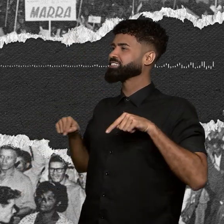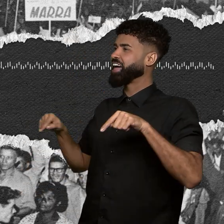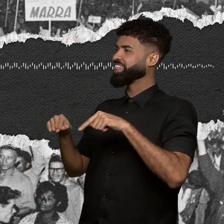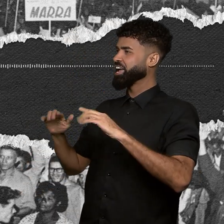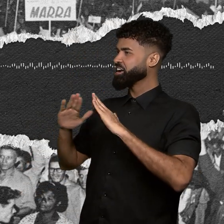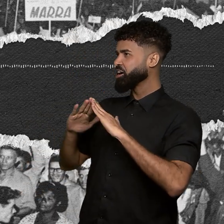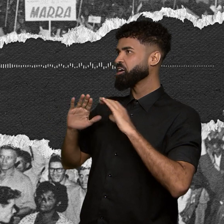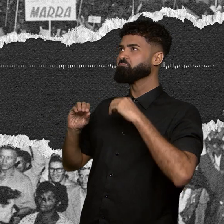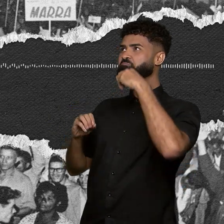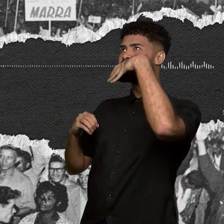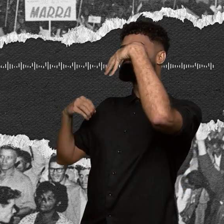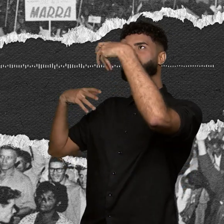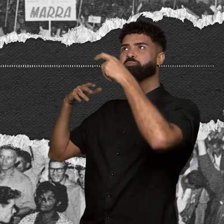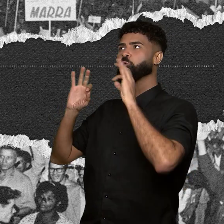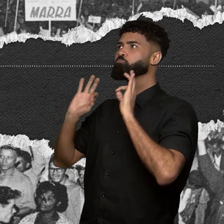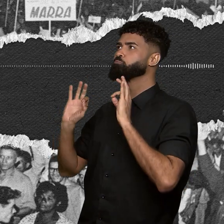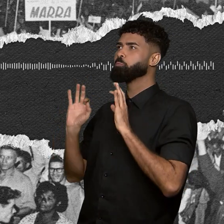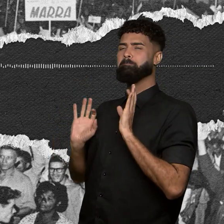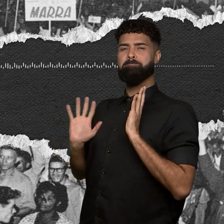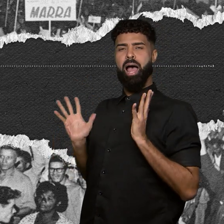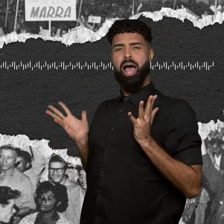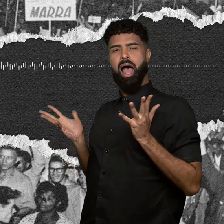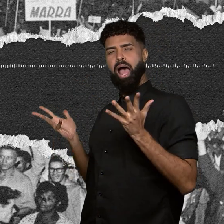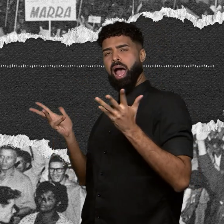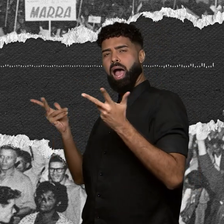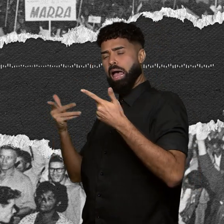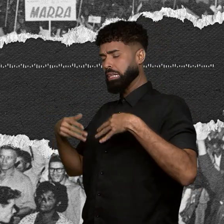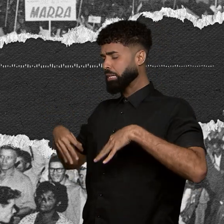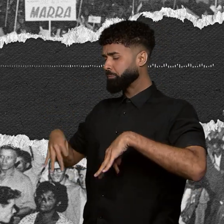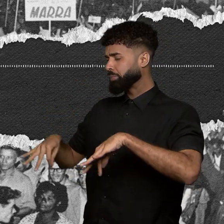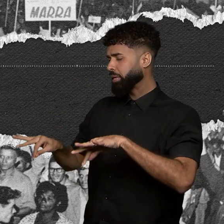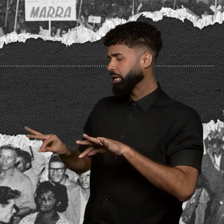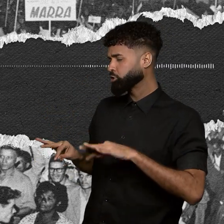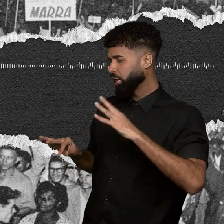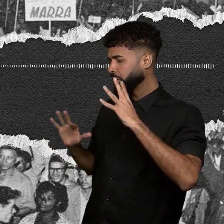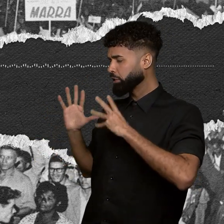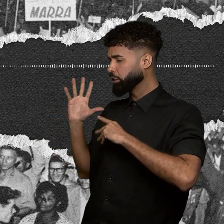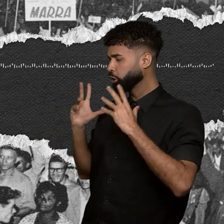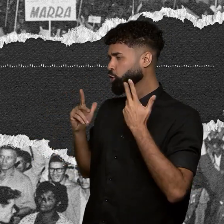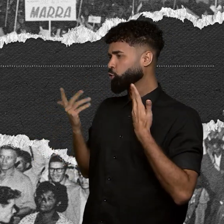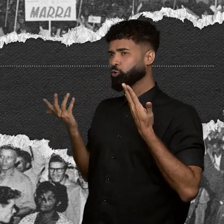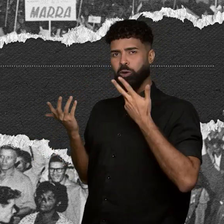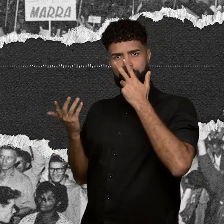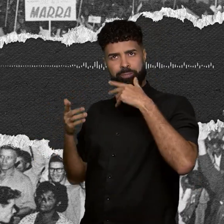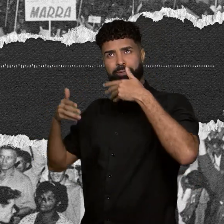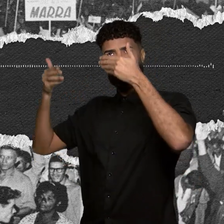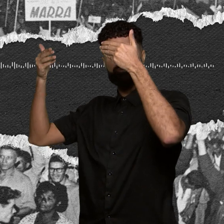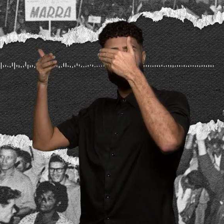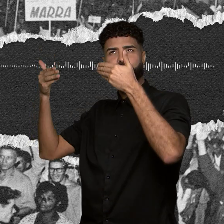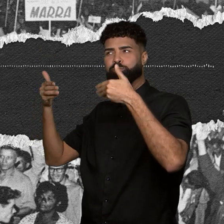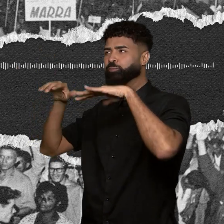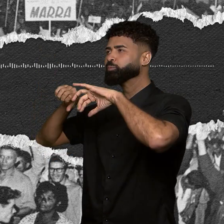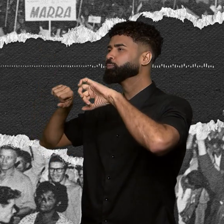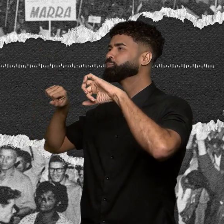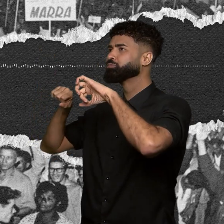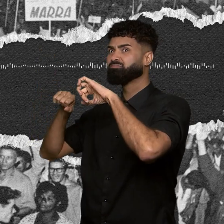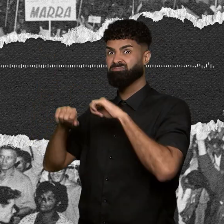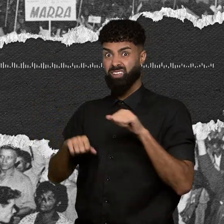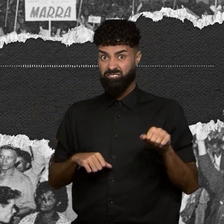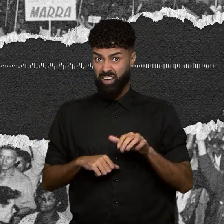lustres de cristais, seus tapetes de viludos, seu citinho. E quando estou na favela, tenho a impressão de que